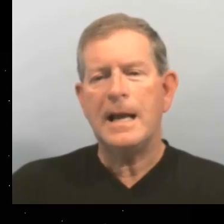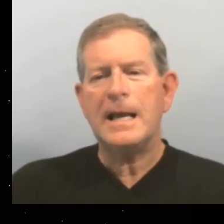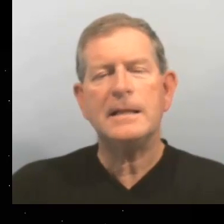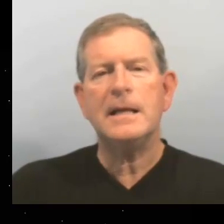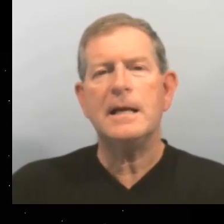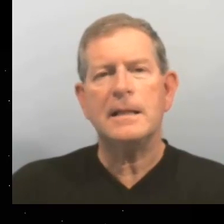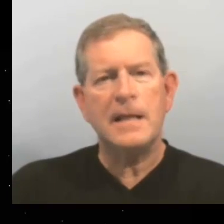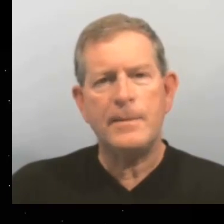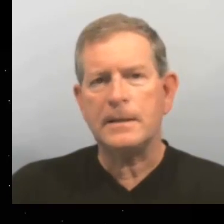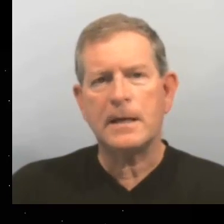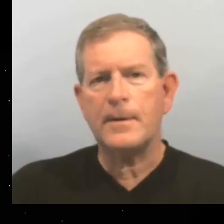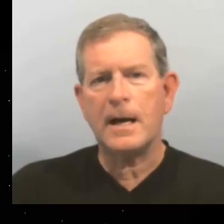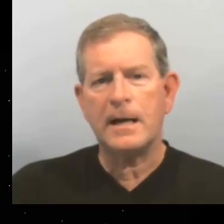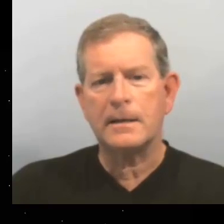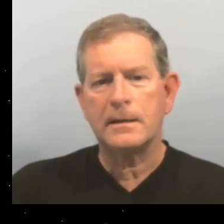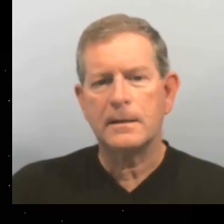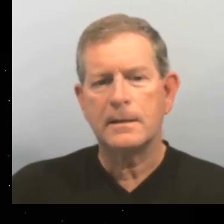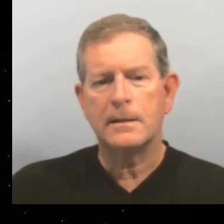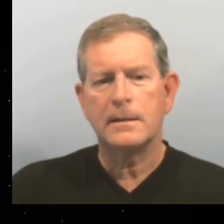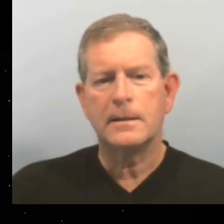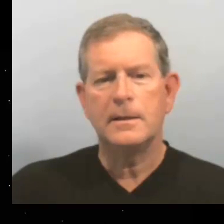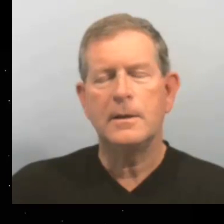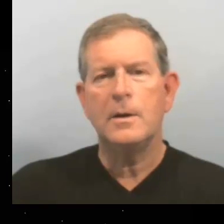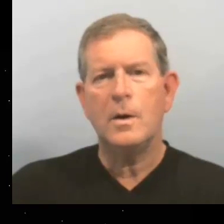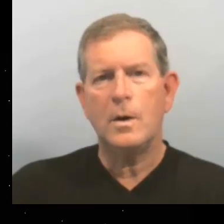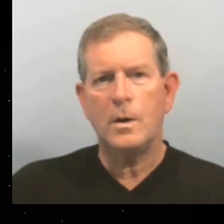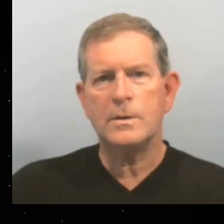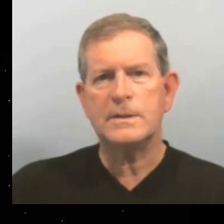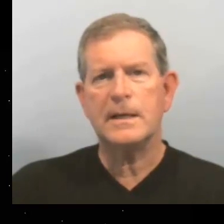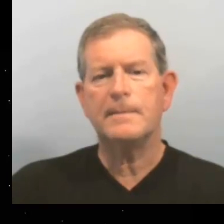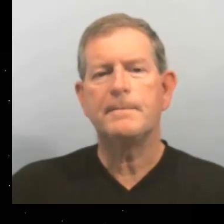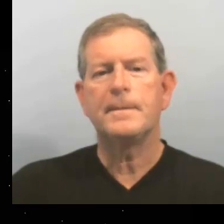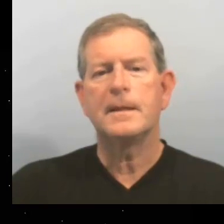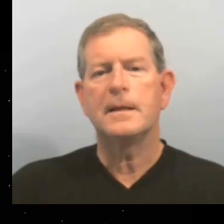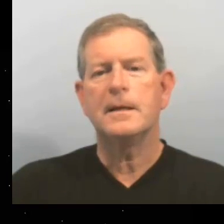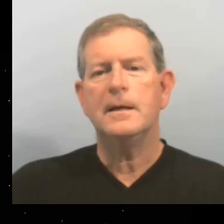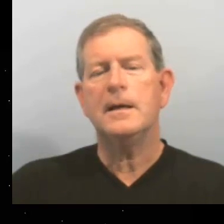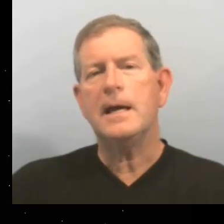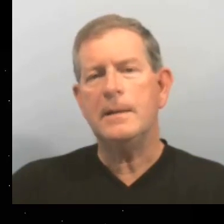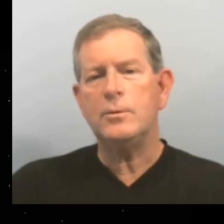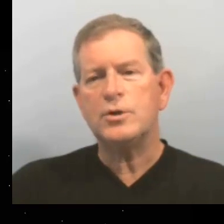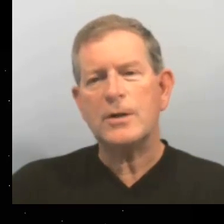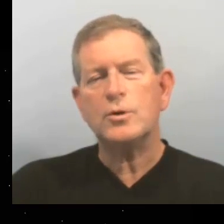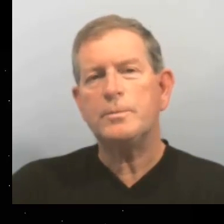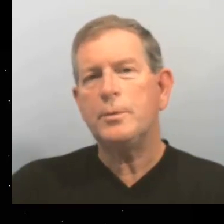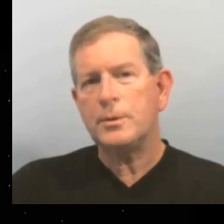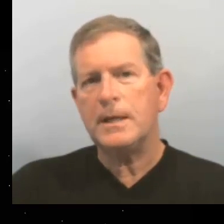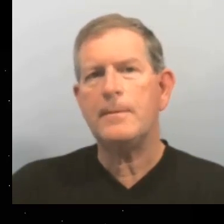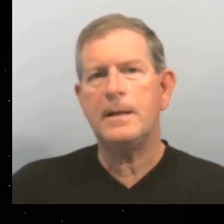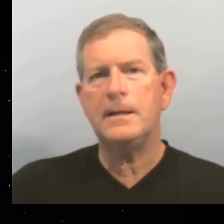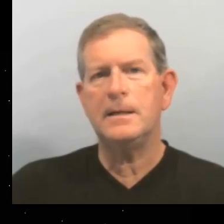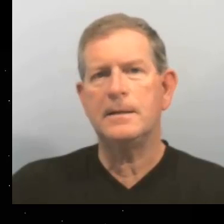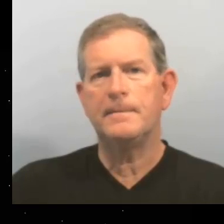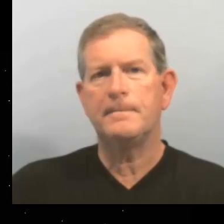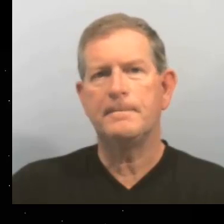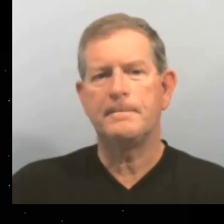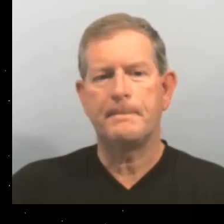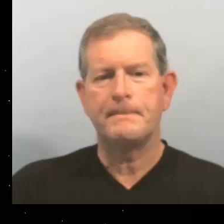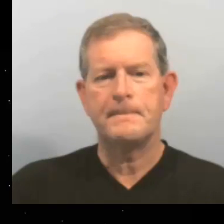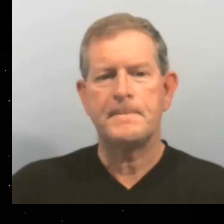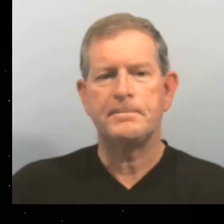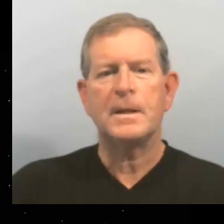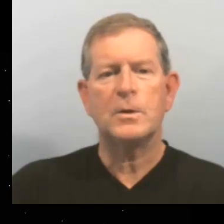La gente debe trabajar. 11. El muchacho podría venir.